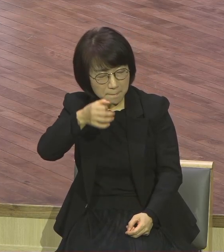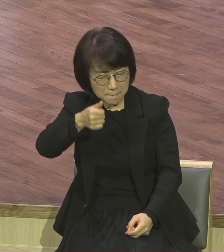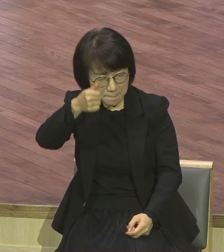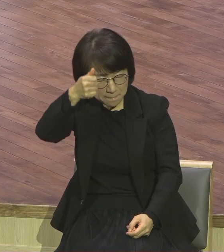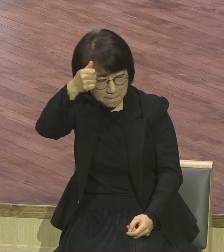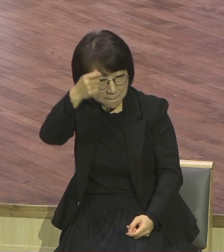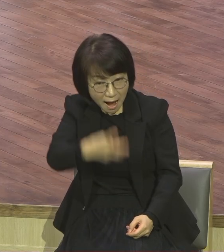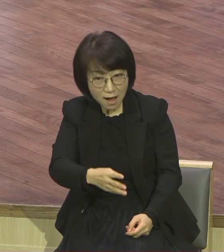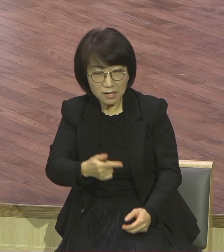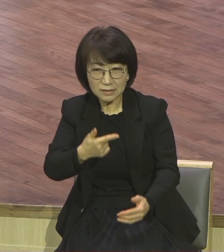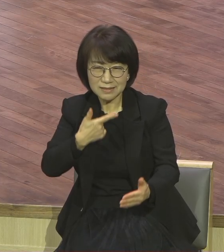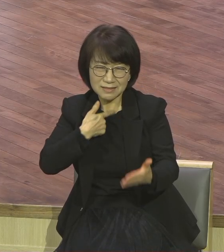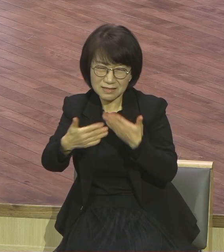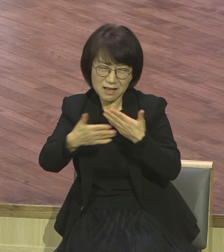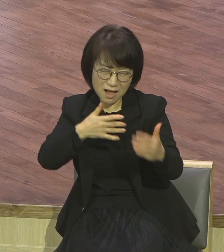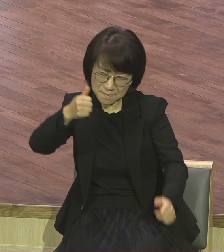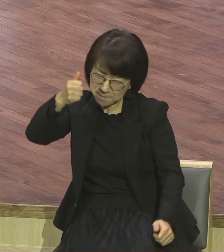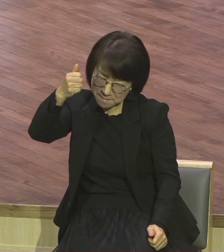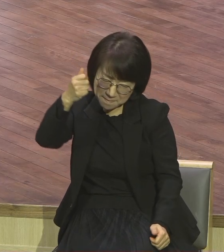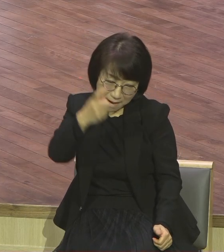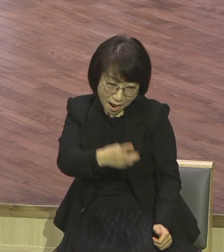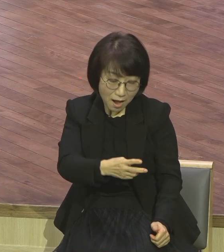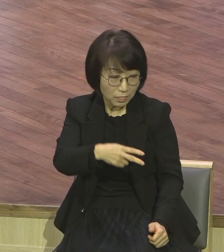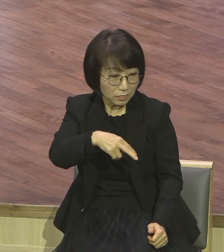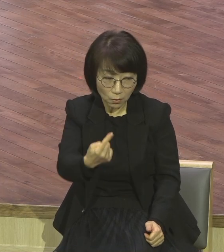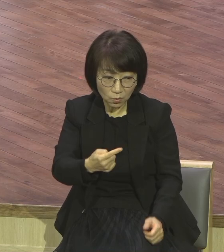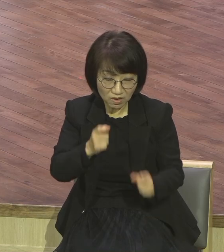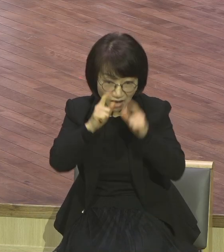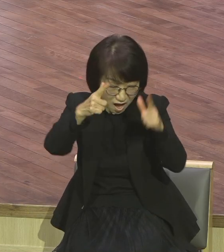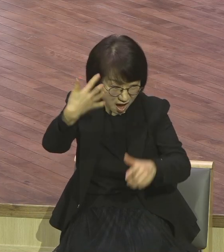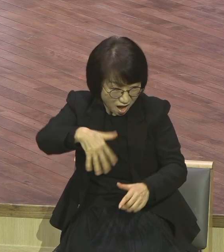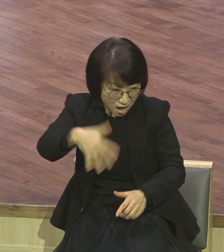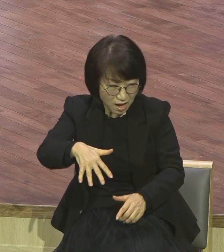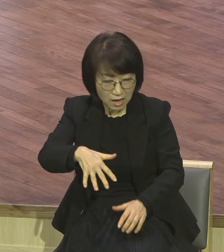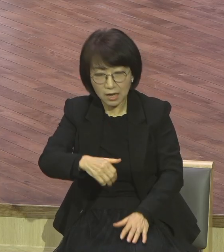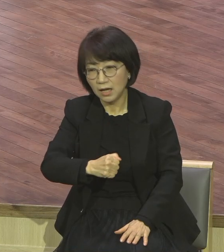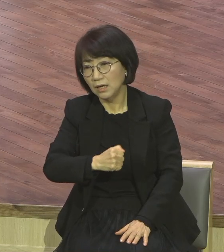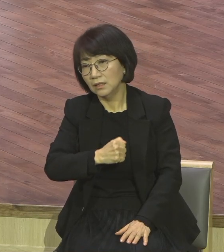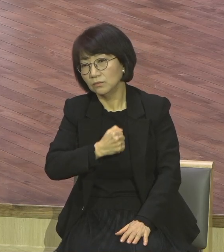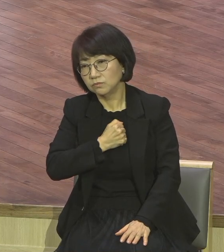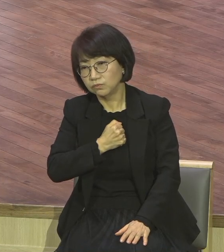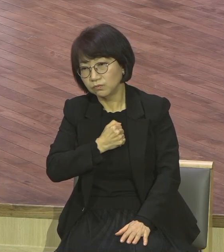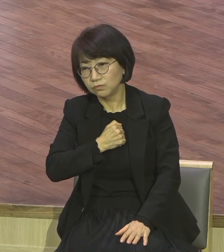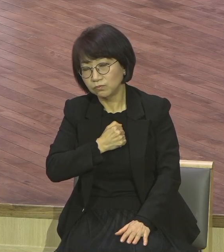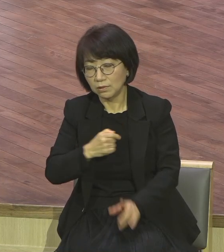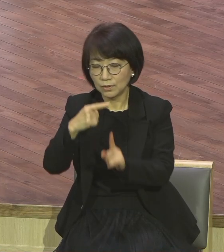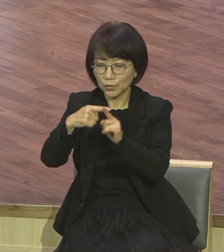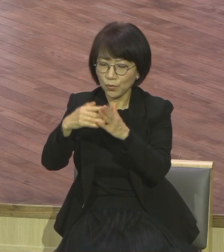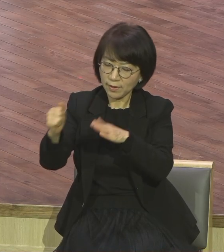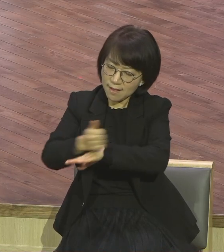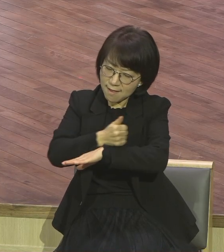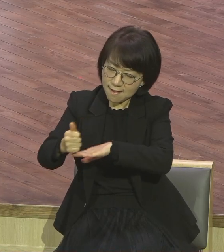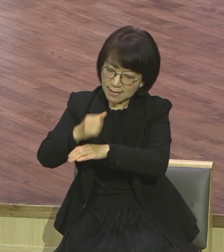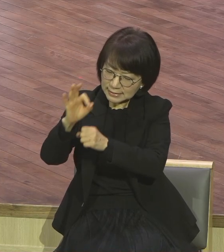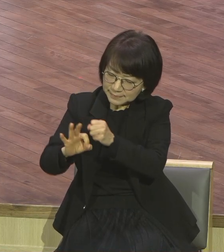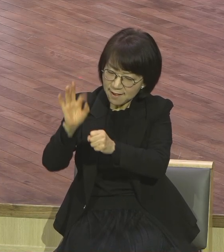체험하고도 아직도 못 깨닫느냐. 교회를 10년, 20년, 30년, 40년, 평생 달리면서도